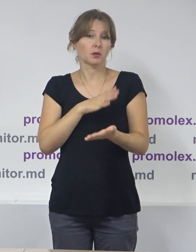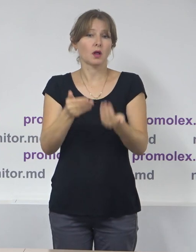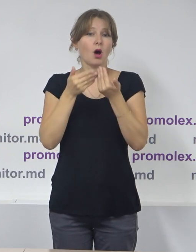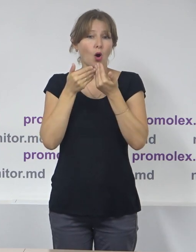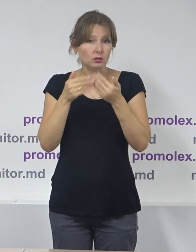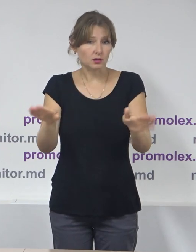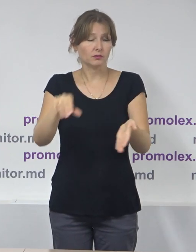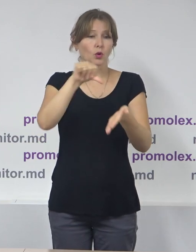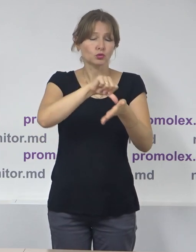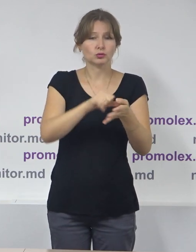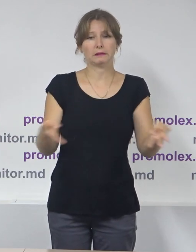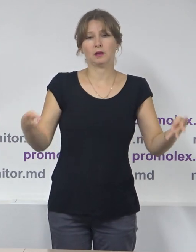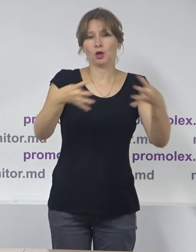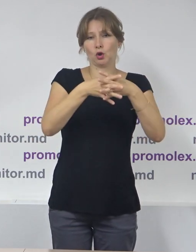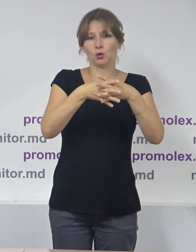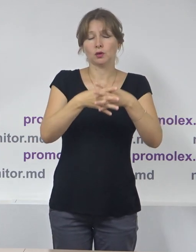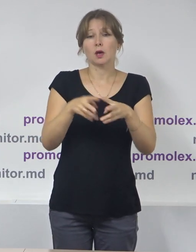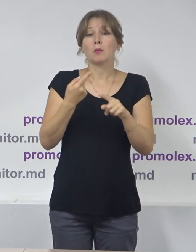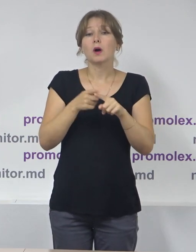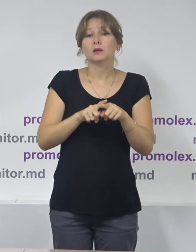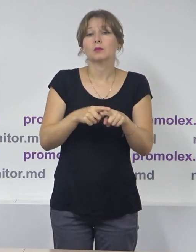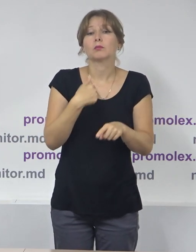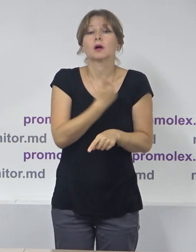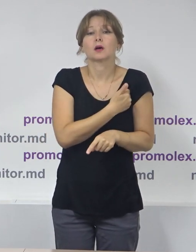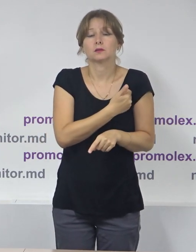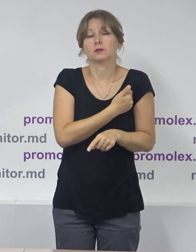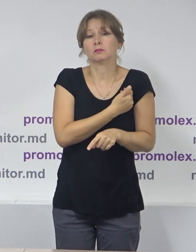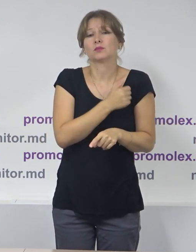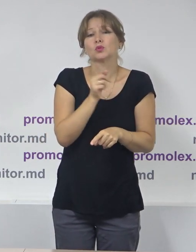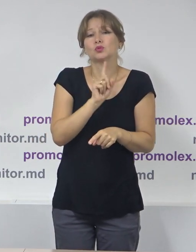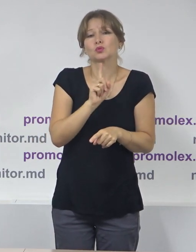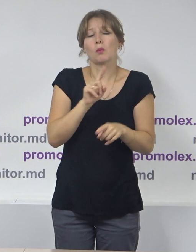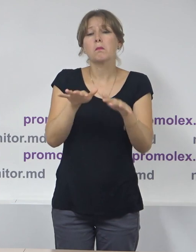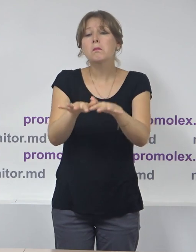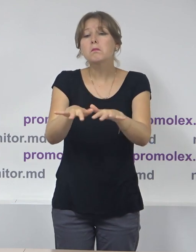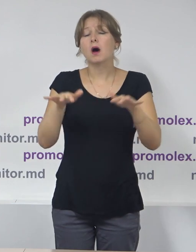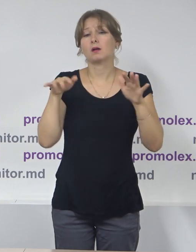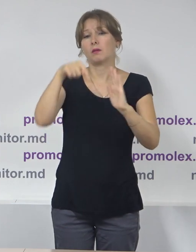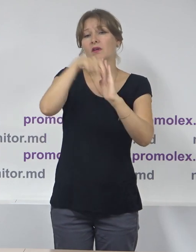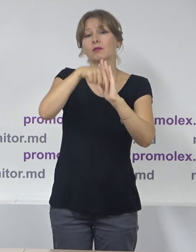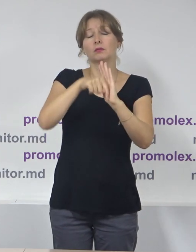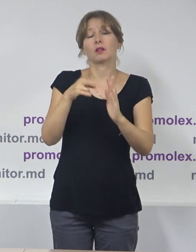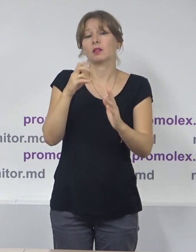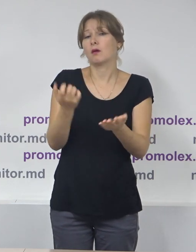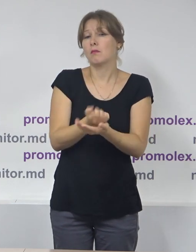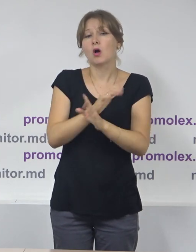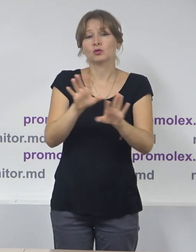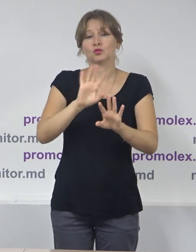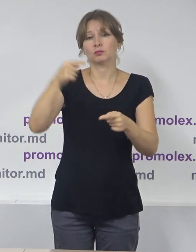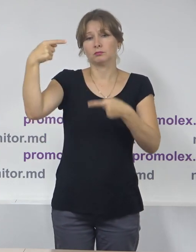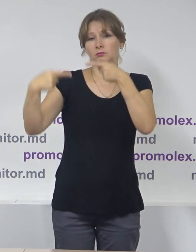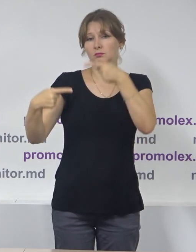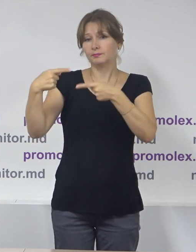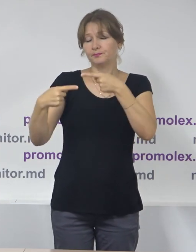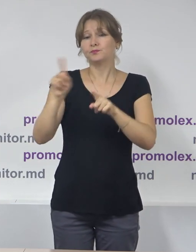participativ și inclusiv. Totuși regretăm că în cadrul Parlamentului nu s-a ajuns la un consens larg cu implicarea opoziției